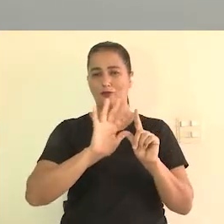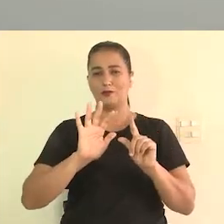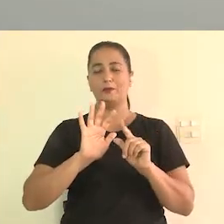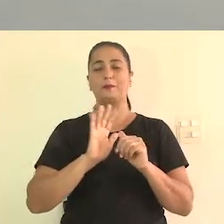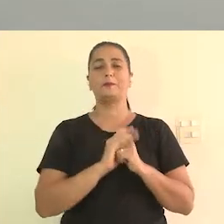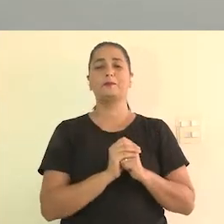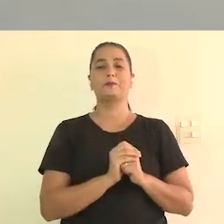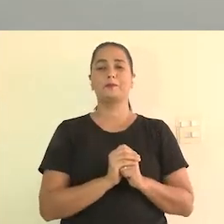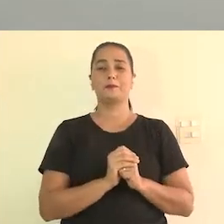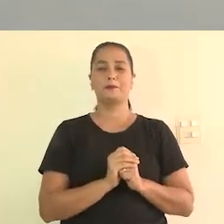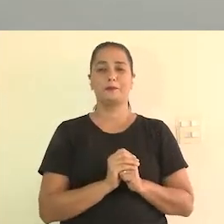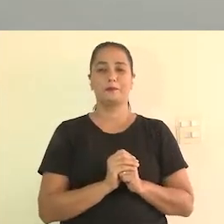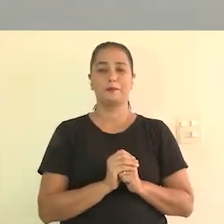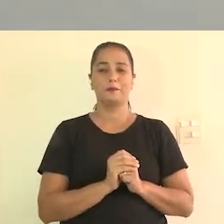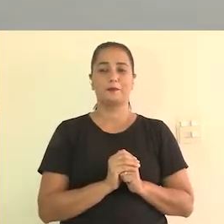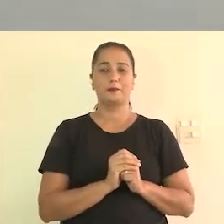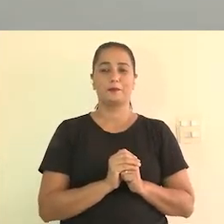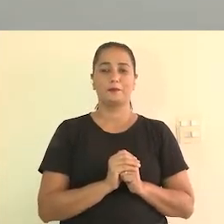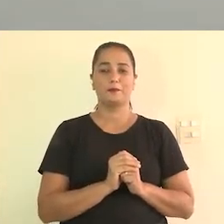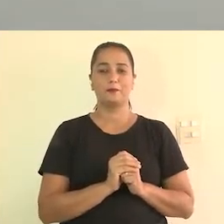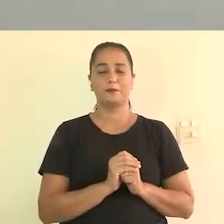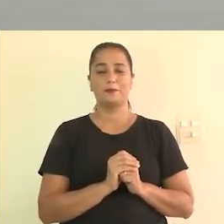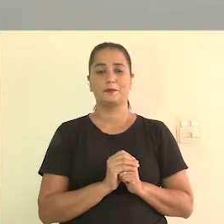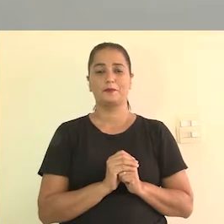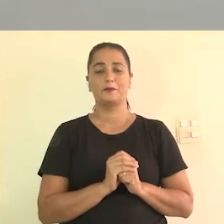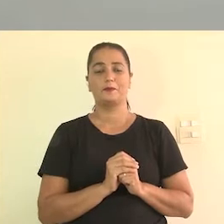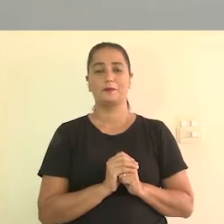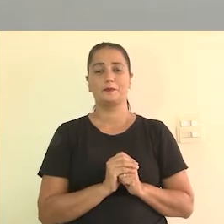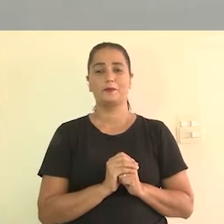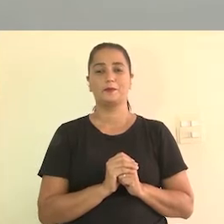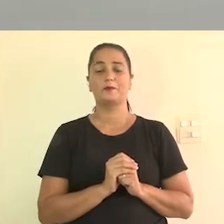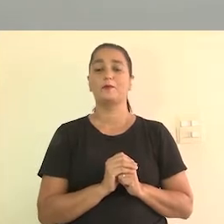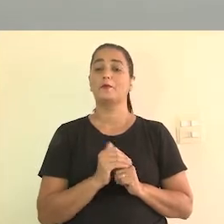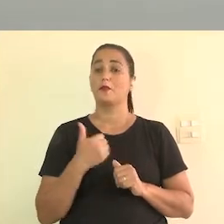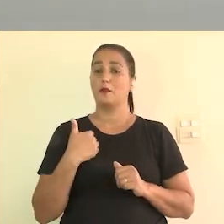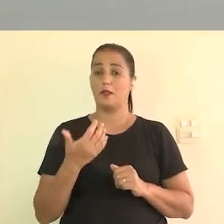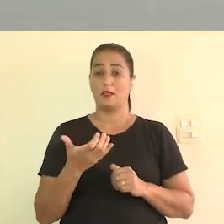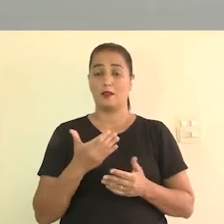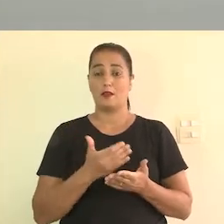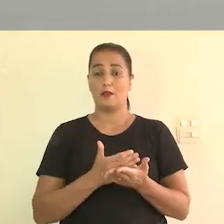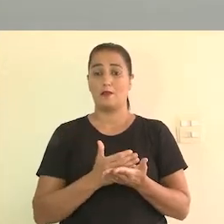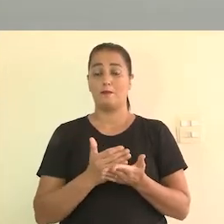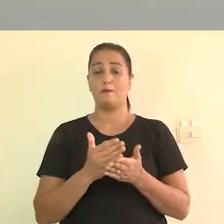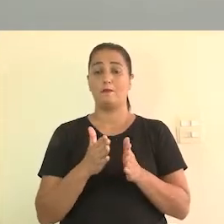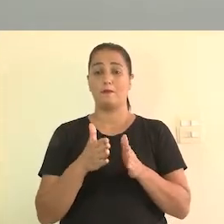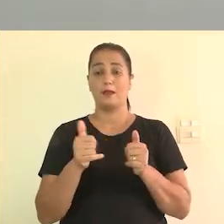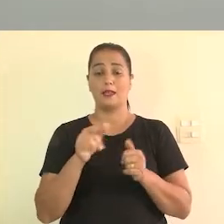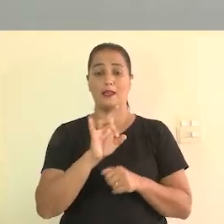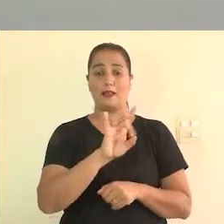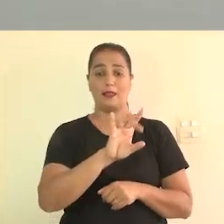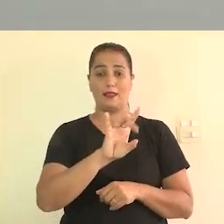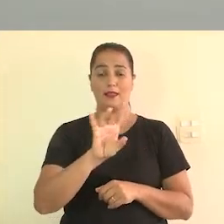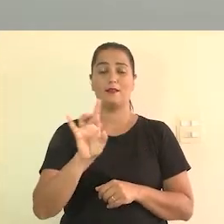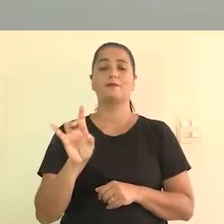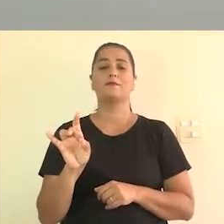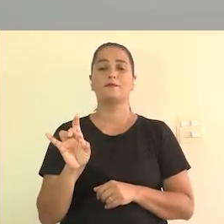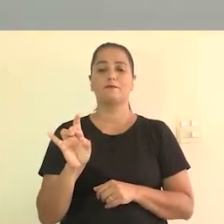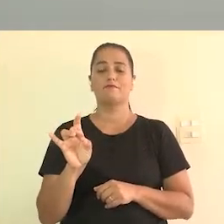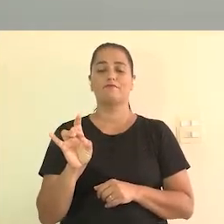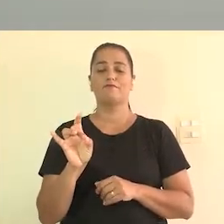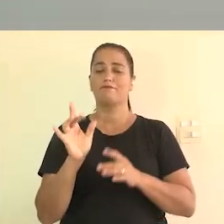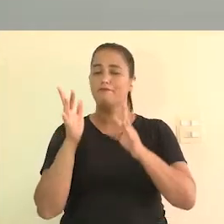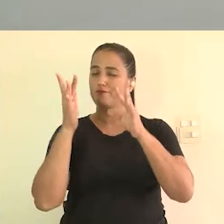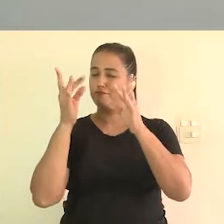E eu queria começar pedindo para que cada um de vocês se